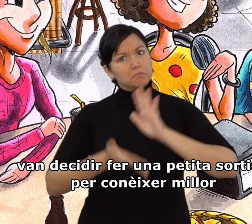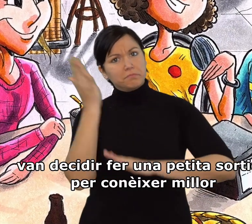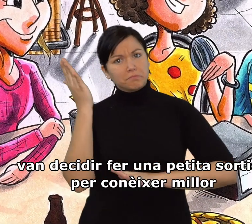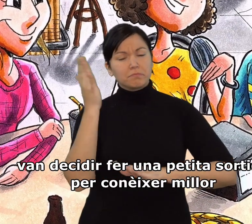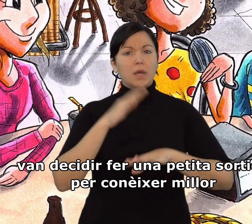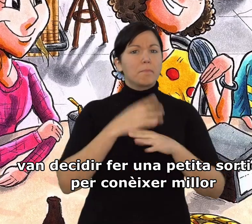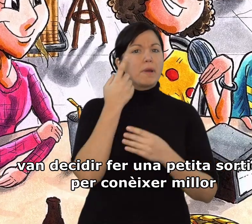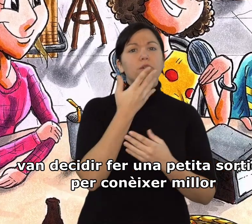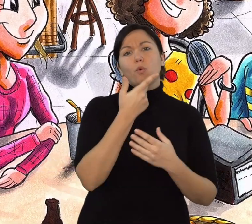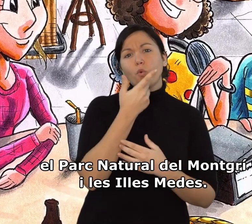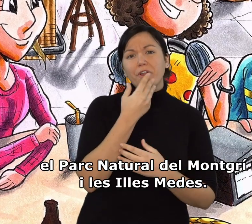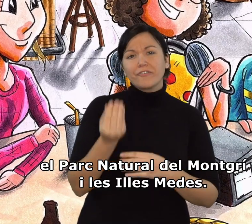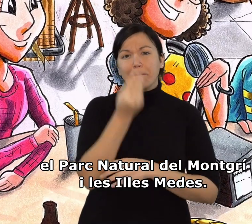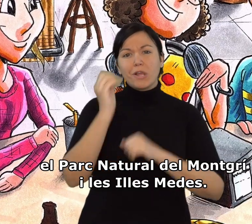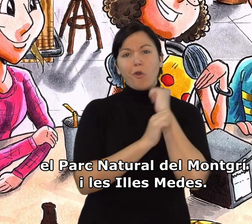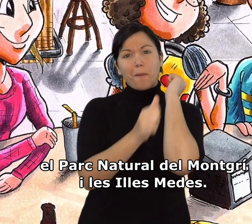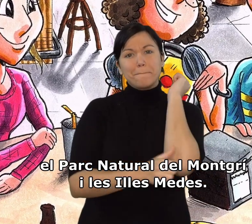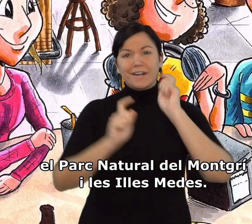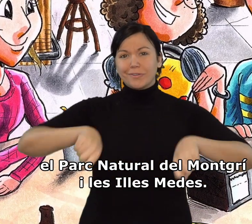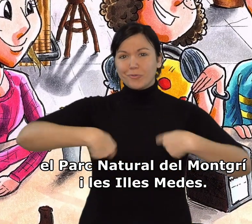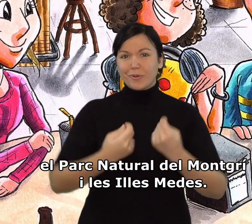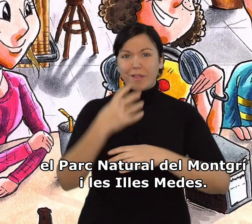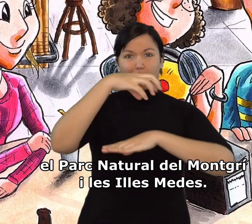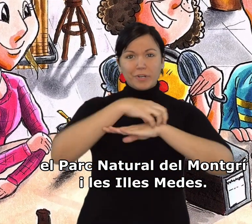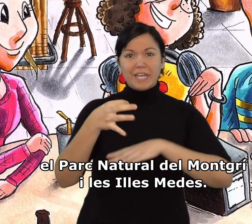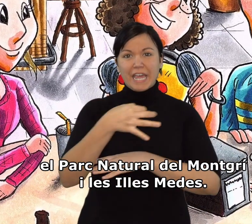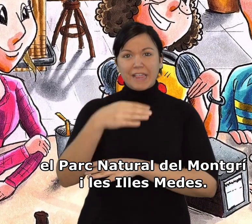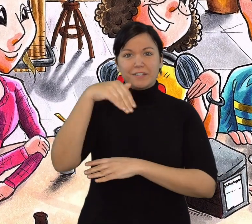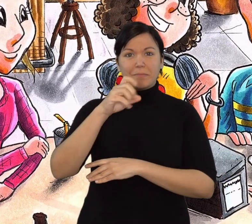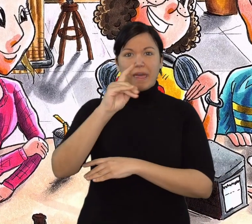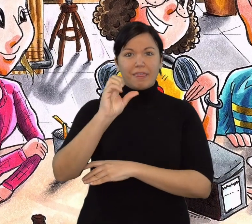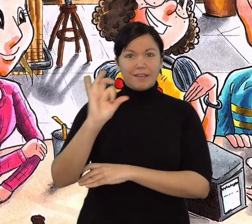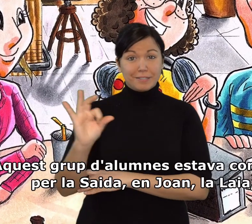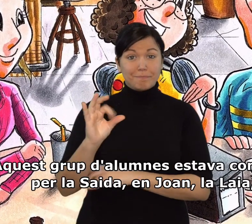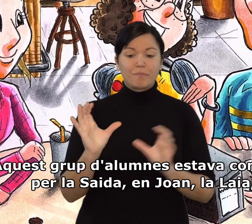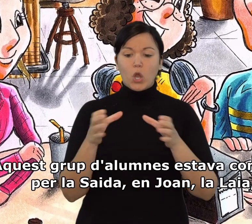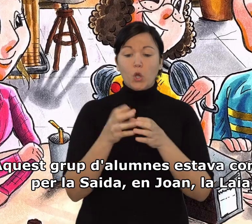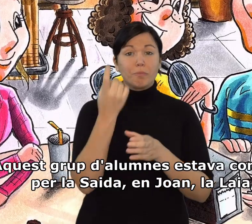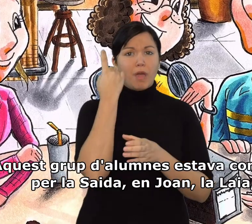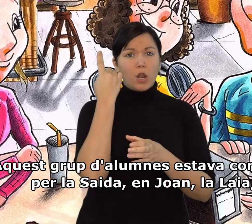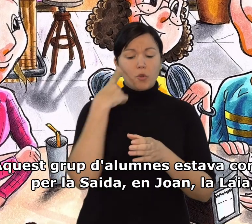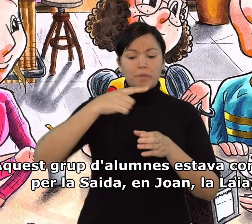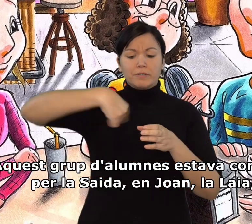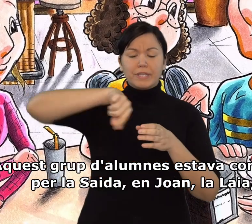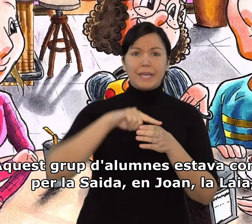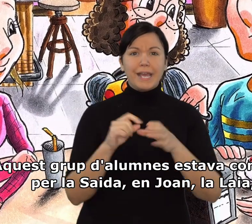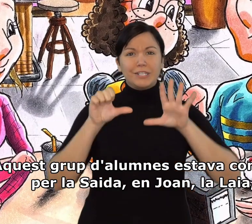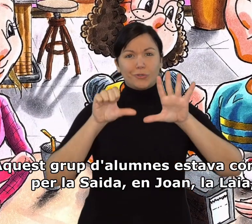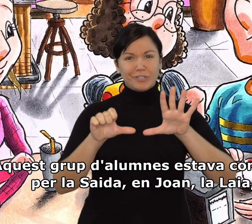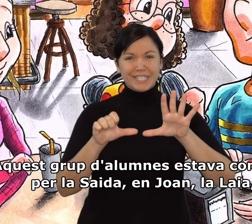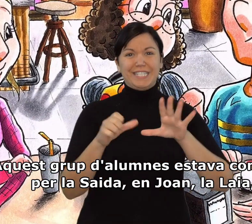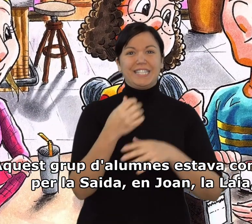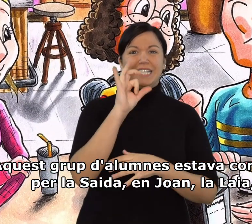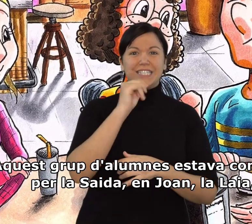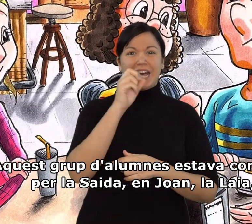petita sortida per conèixer millor el Parc Natural del Montgrí i les Illes Medes. Aquest grup d'alumnes estava compost per